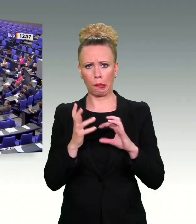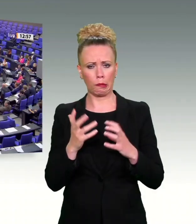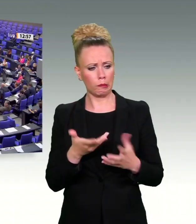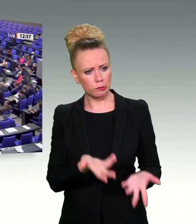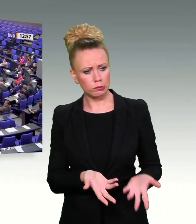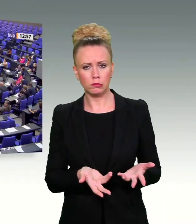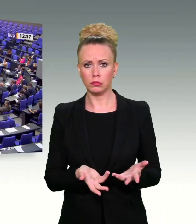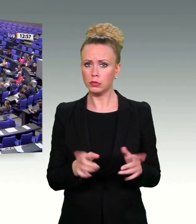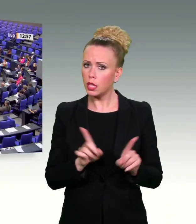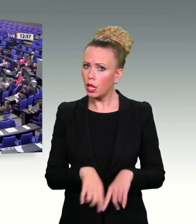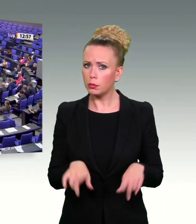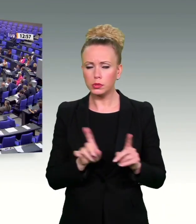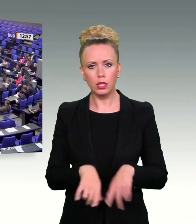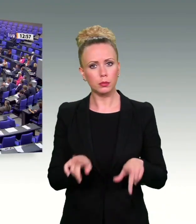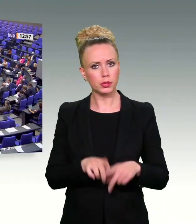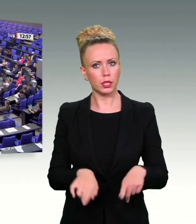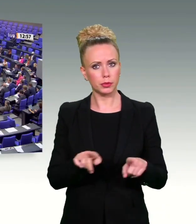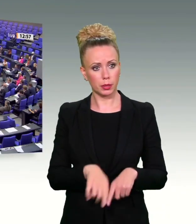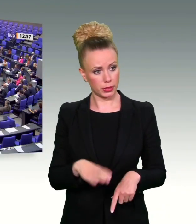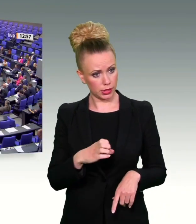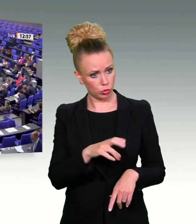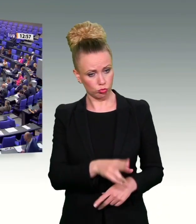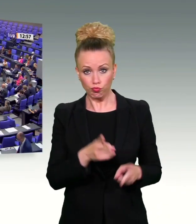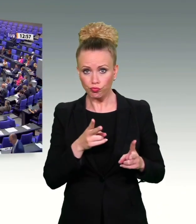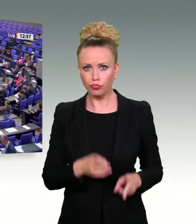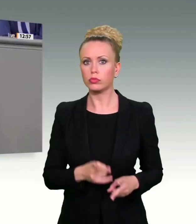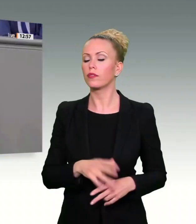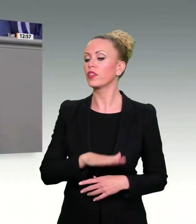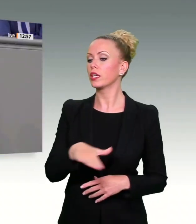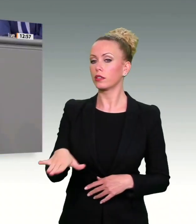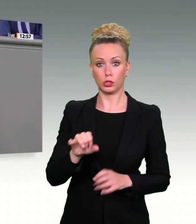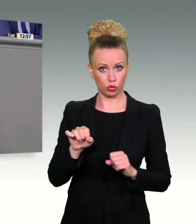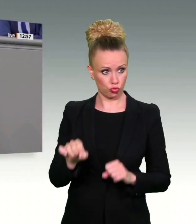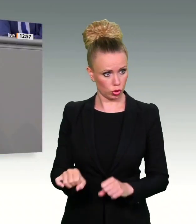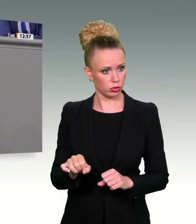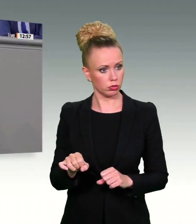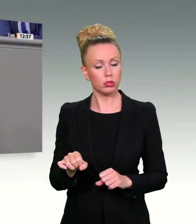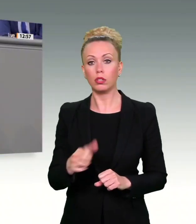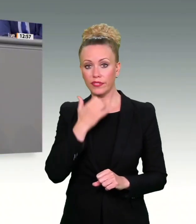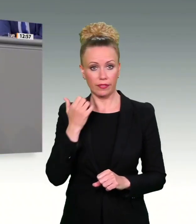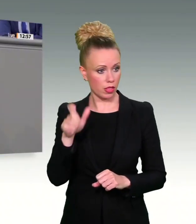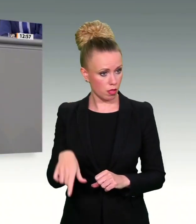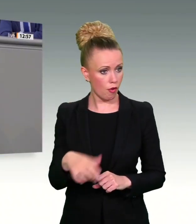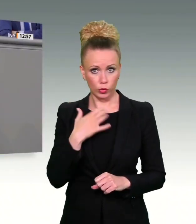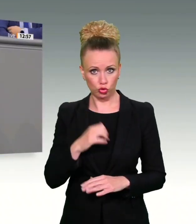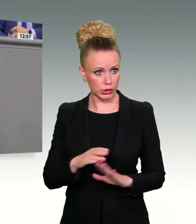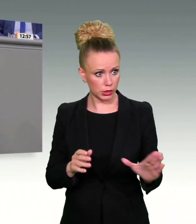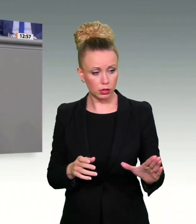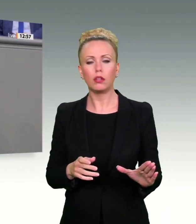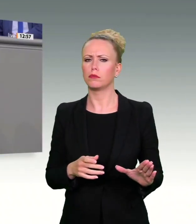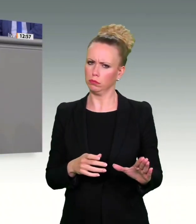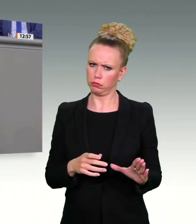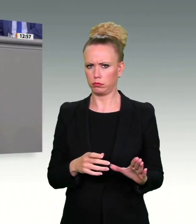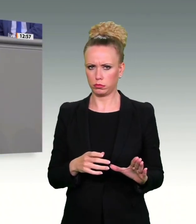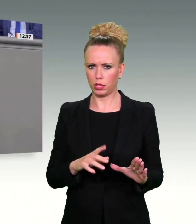Wenn es der CDU tatsächlich um den Schutz von Kindern vor Gewalt ginge, dann hätte sie in 16 Jahren Regierungszeit mehr dafür getan, mit